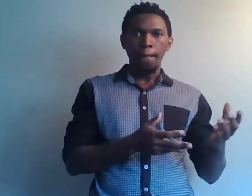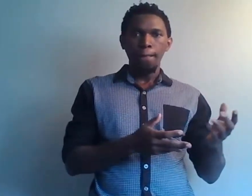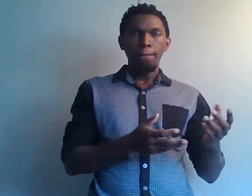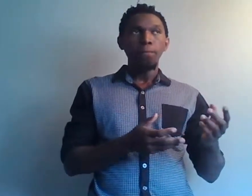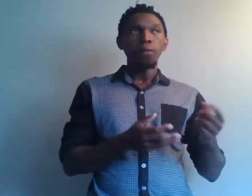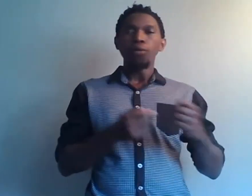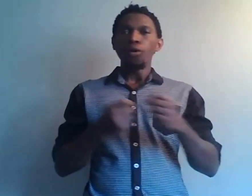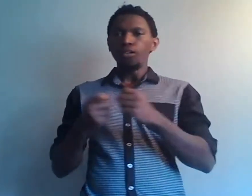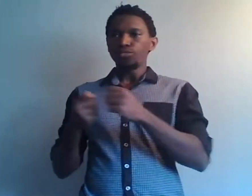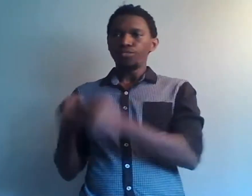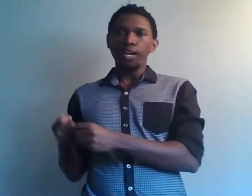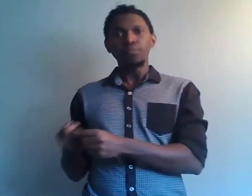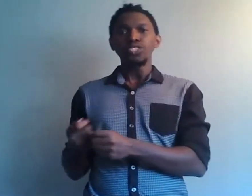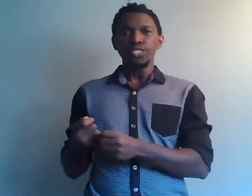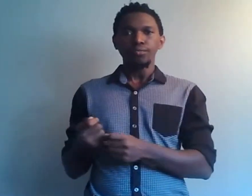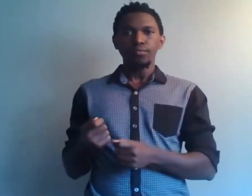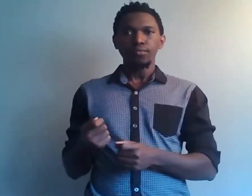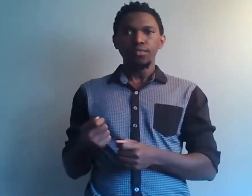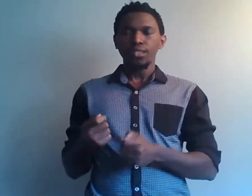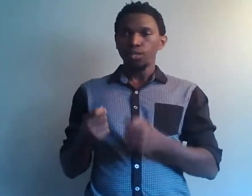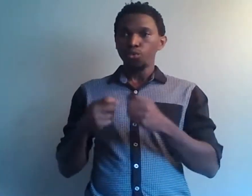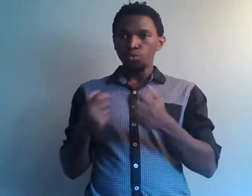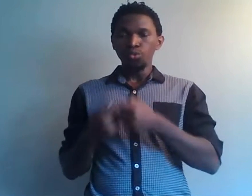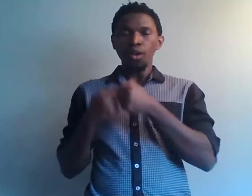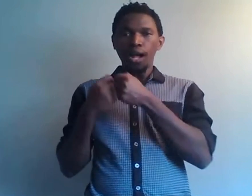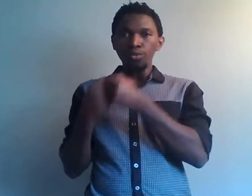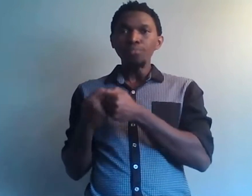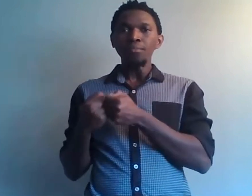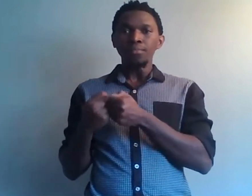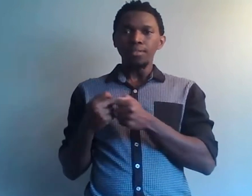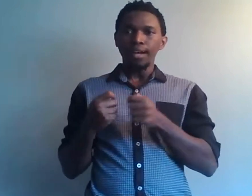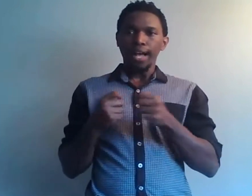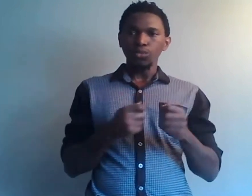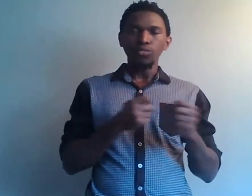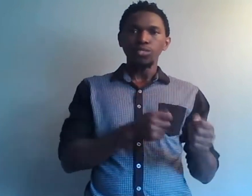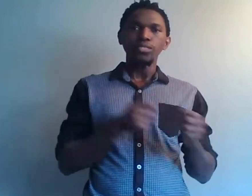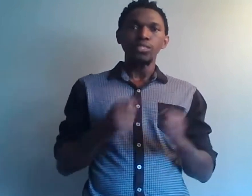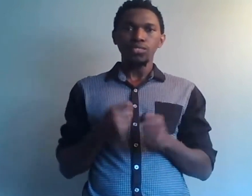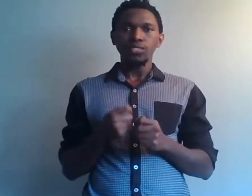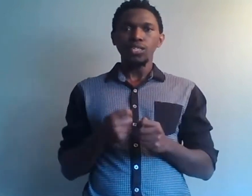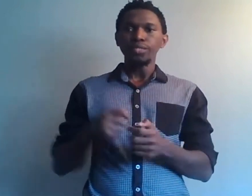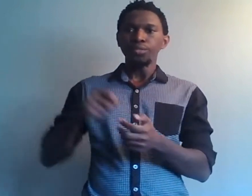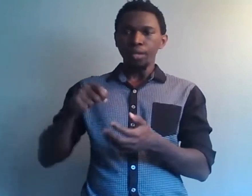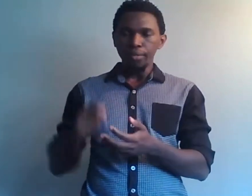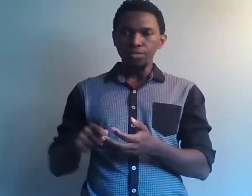pour te faire à manger, le couteau a lui-même son utilité dans le sens là où il te permet de